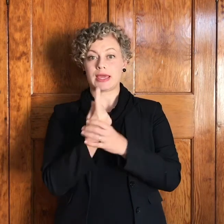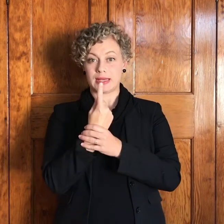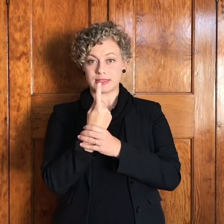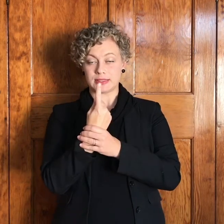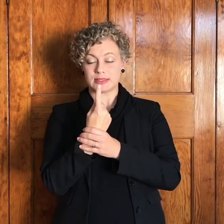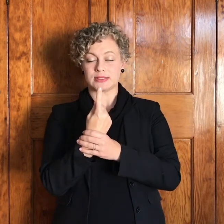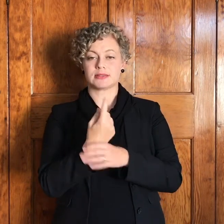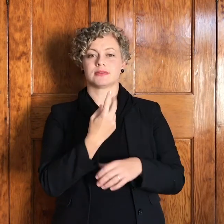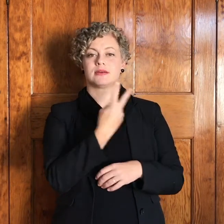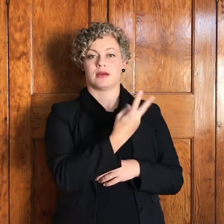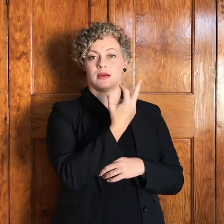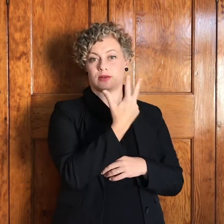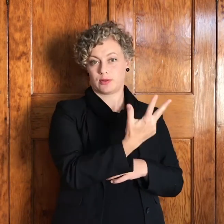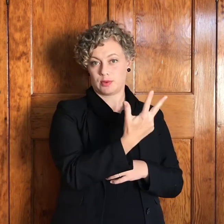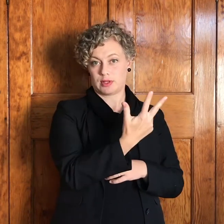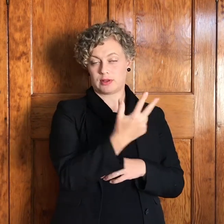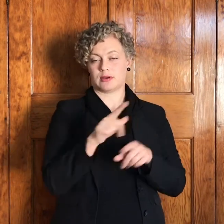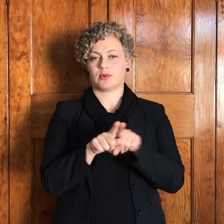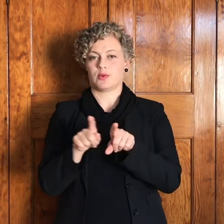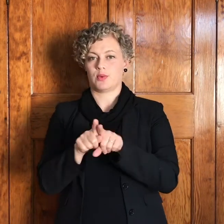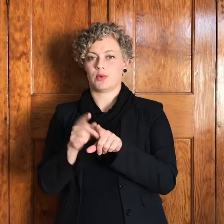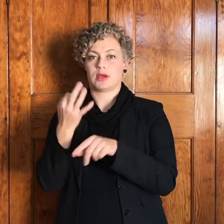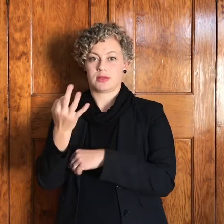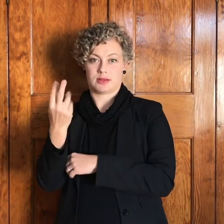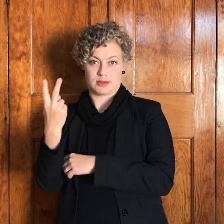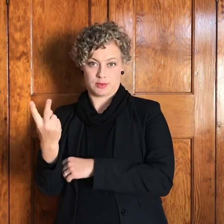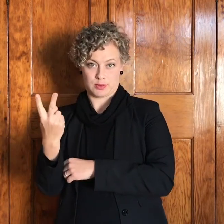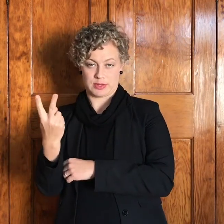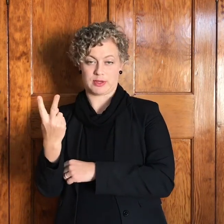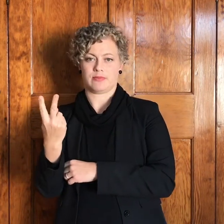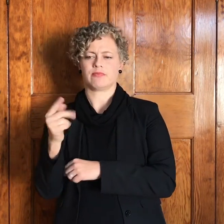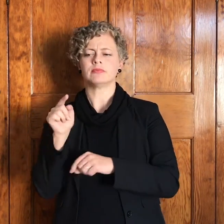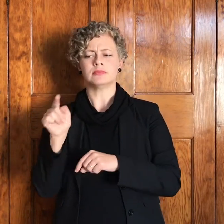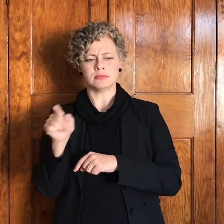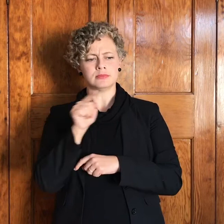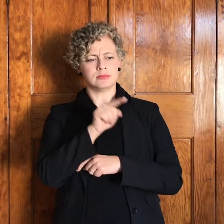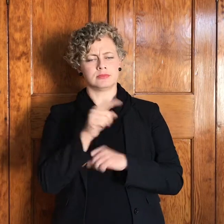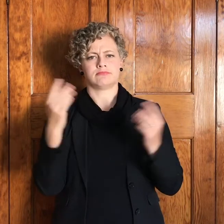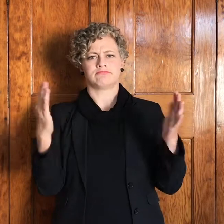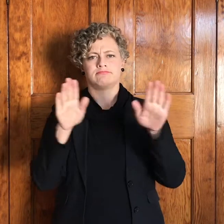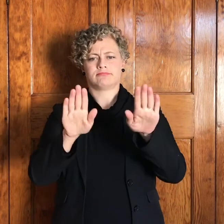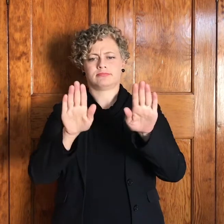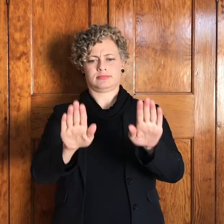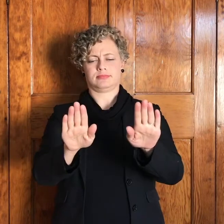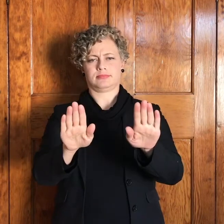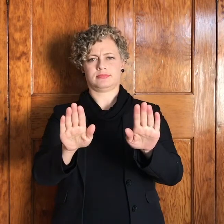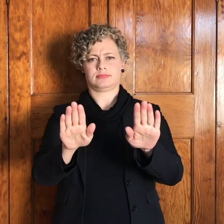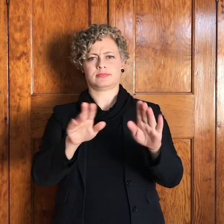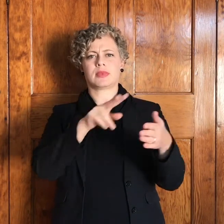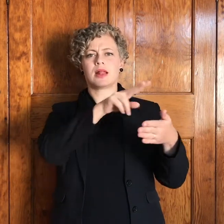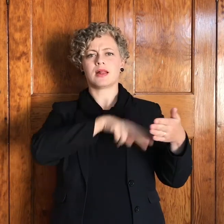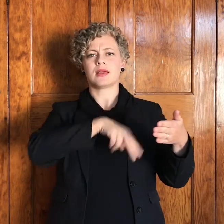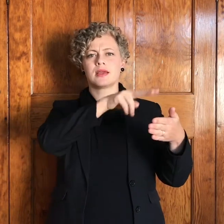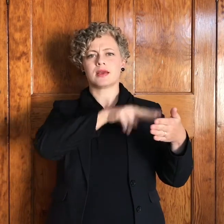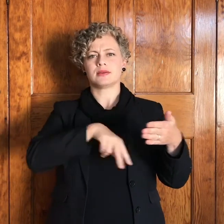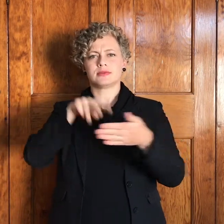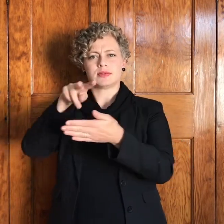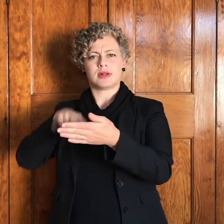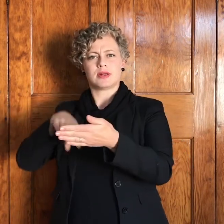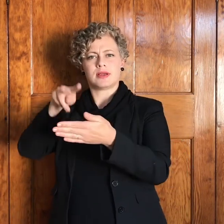wat jy eindelijk moet saamlees, hulle moet so langs mekaar gesit word, ek sal jy nou nou verduidelik hoe kom.